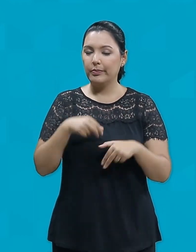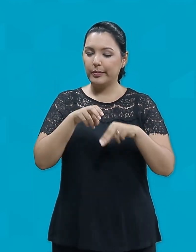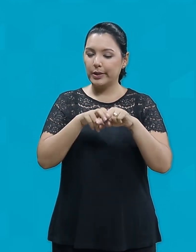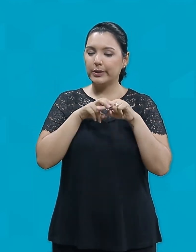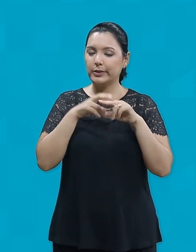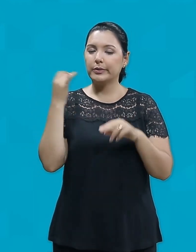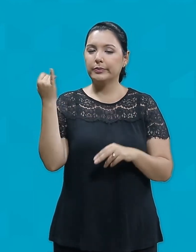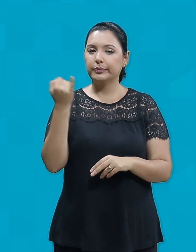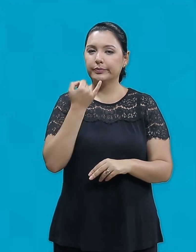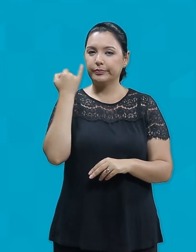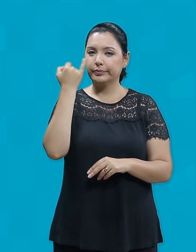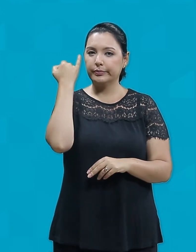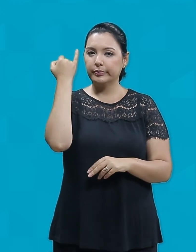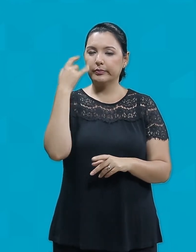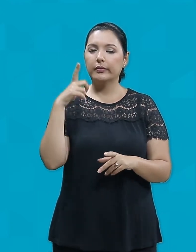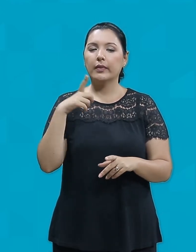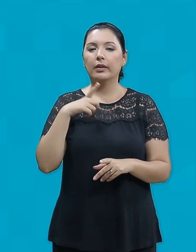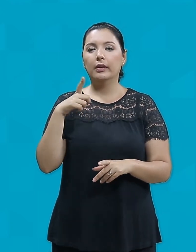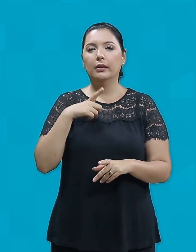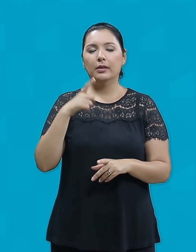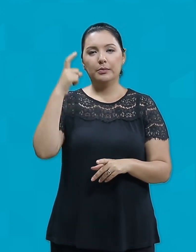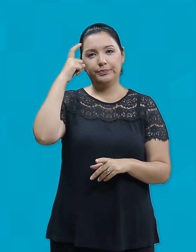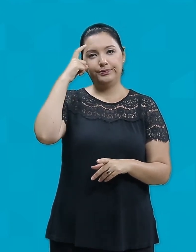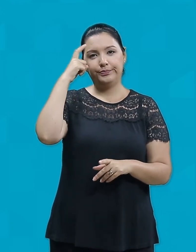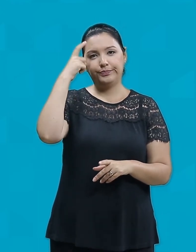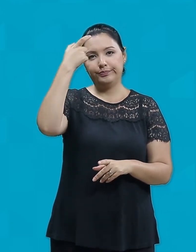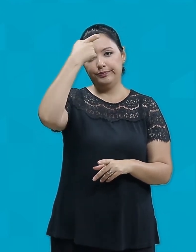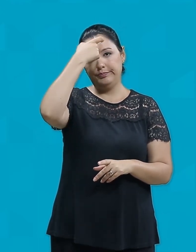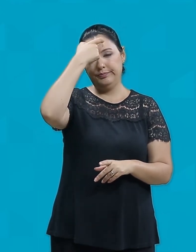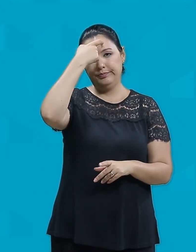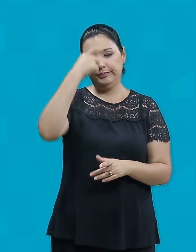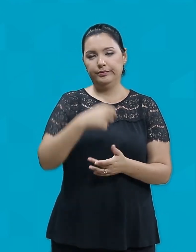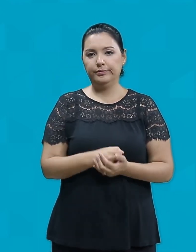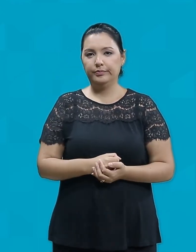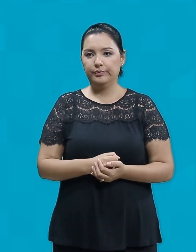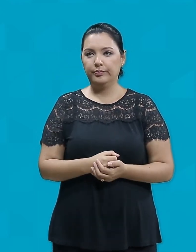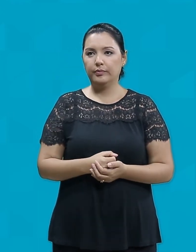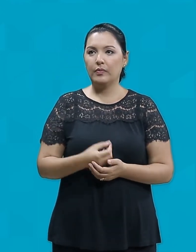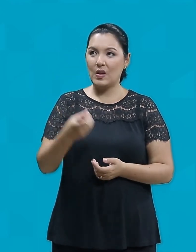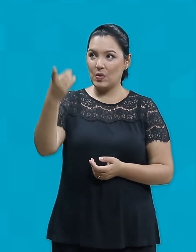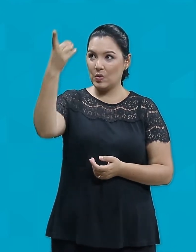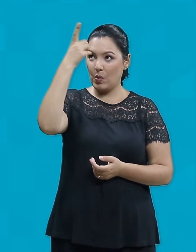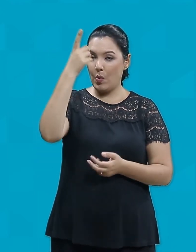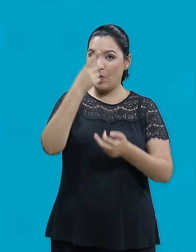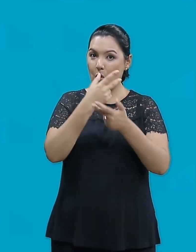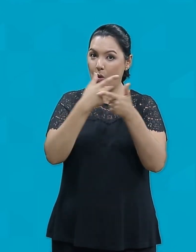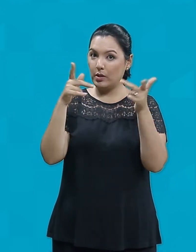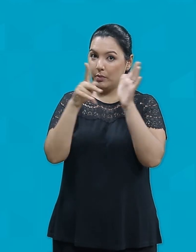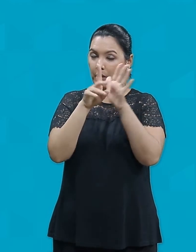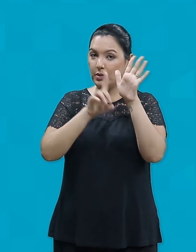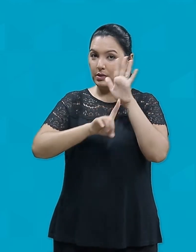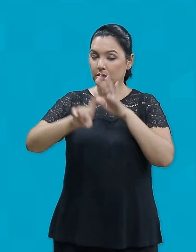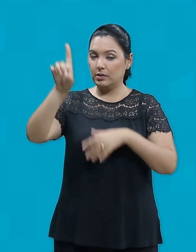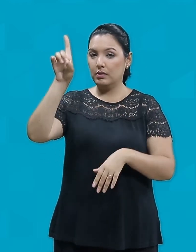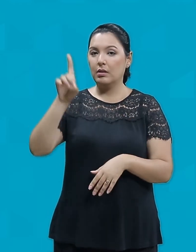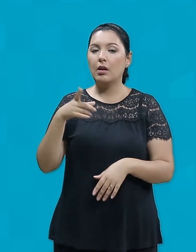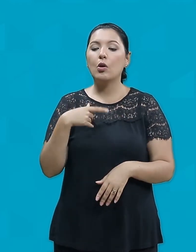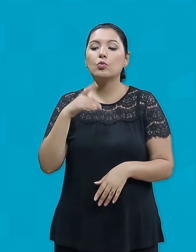importante ter sempre esta consciência Os dons são de Deus Eu apenas administro